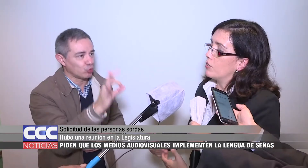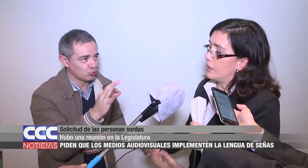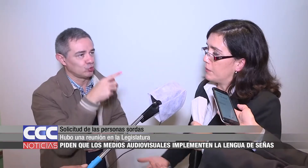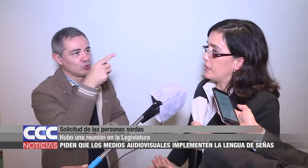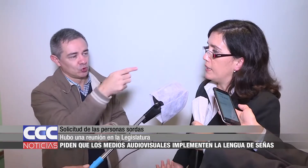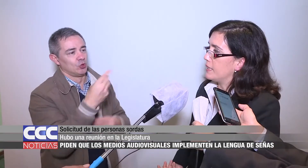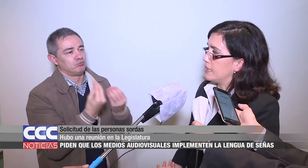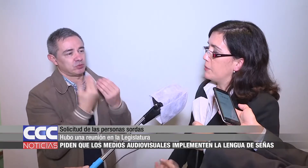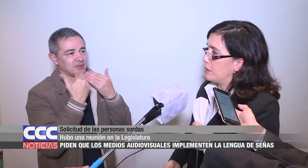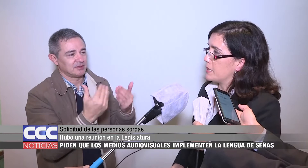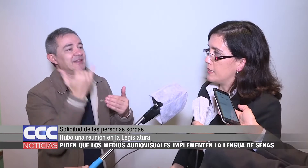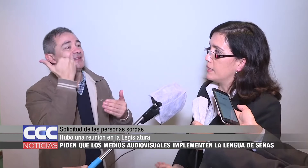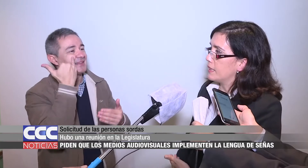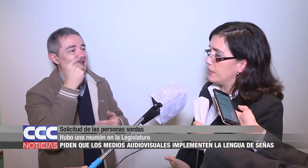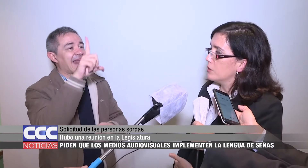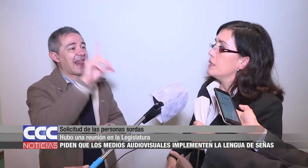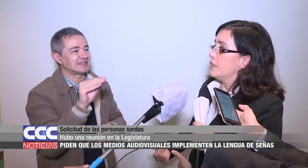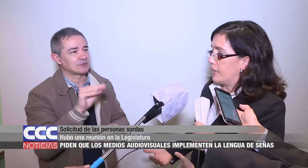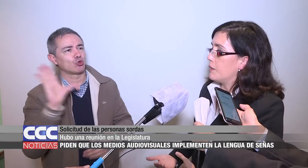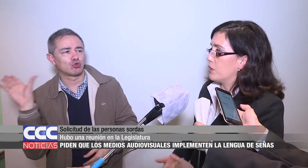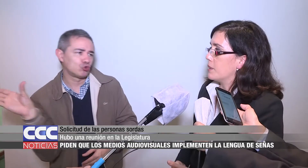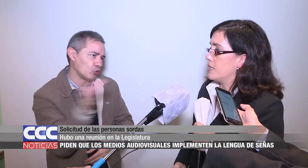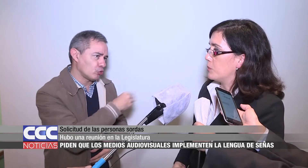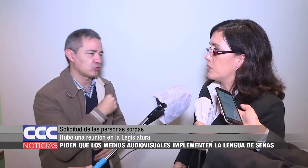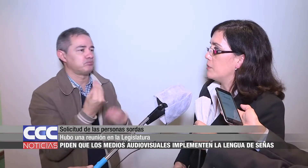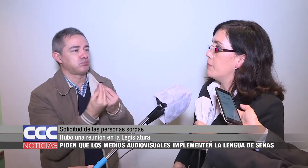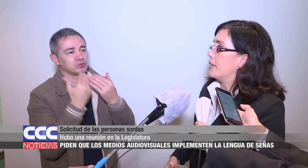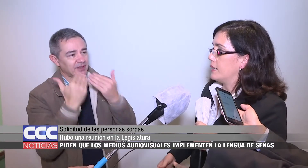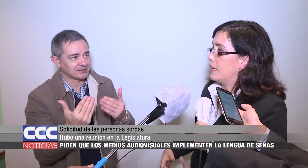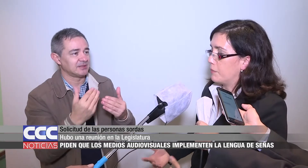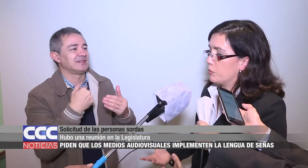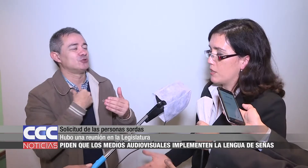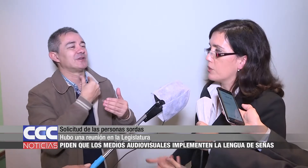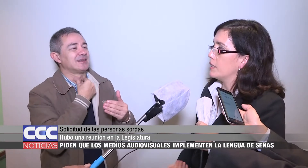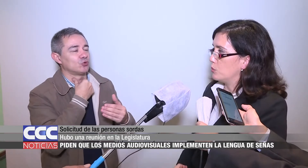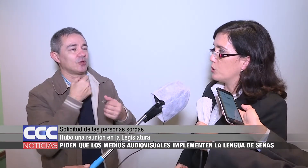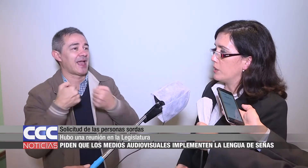la iniciativa del presidente Jaldo, creemos que va a ser posible para que la comunidad sorda esté mucho mejor.